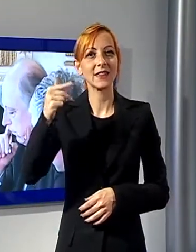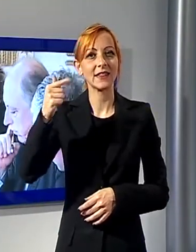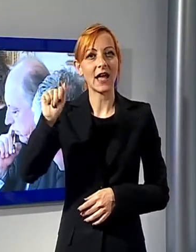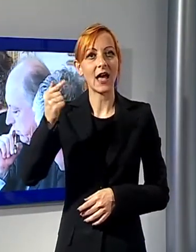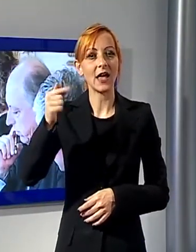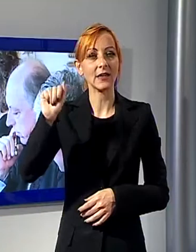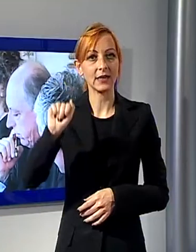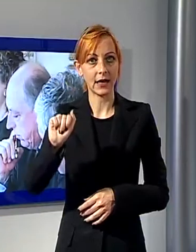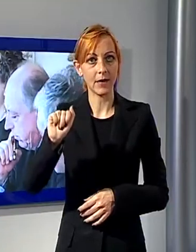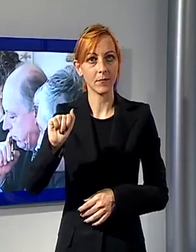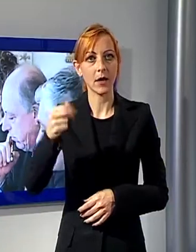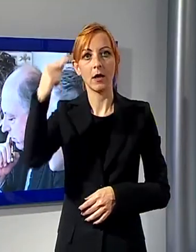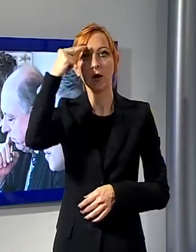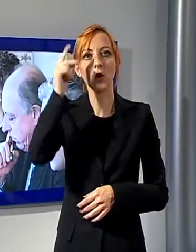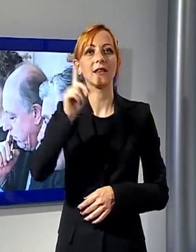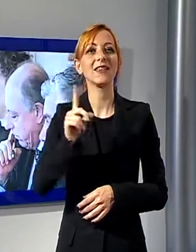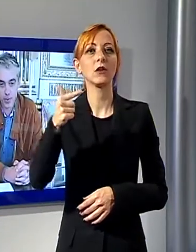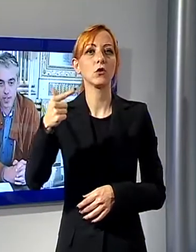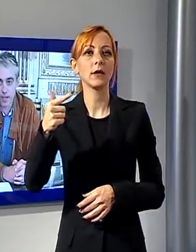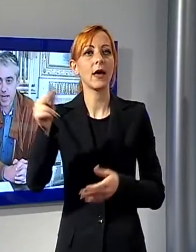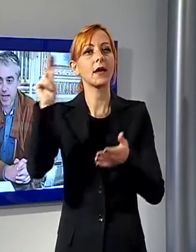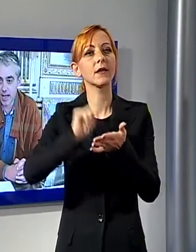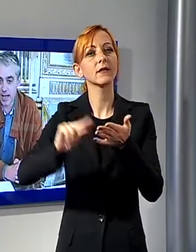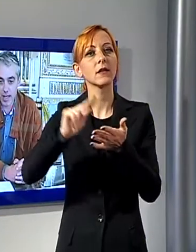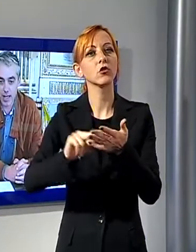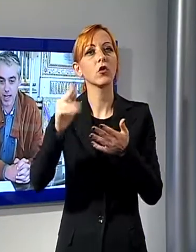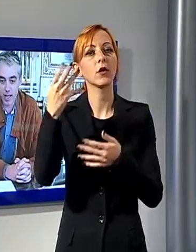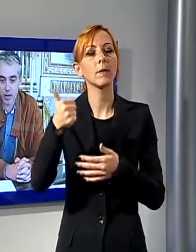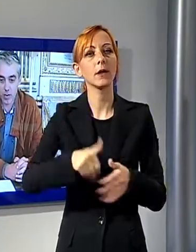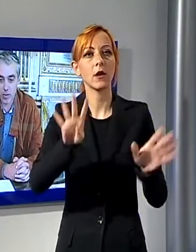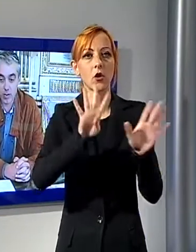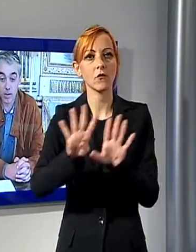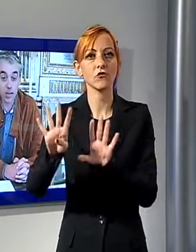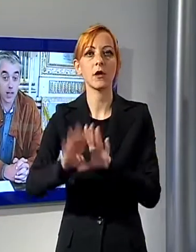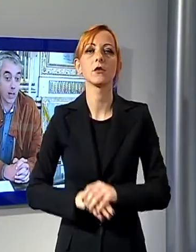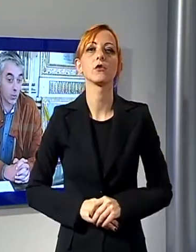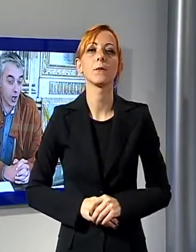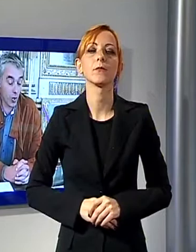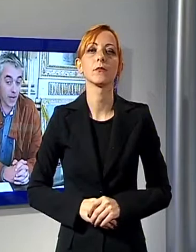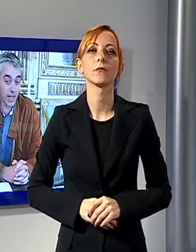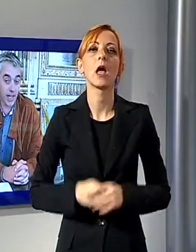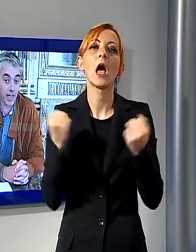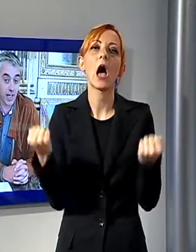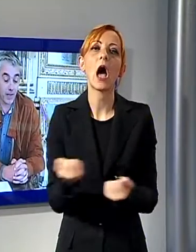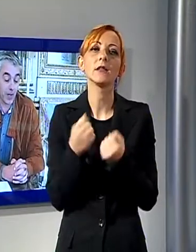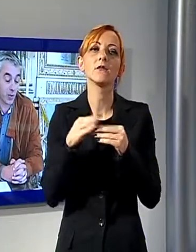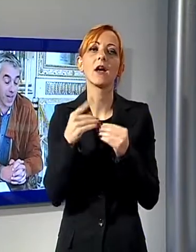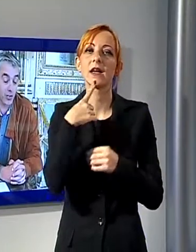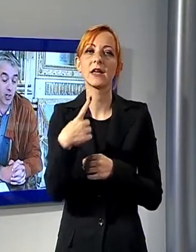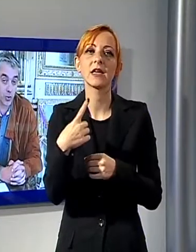e critico letterario del Novecento. A realizzare l'evento è la Fondazione Dino Terra, che lo presenta a Lucca in Prima Nazionale.